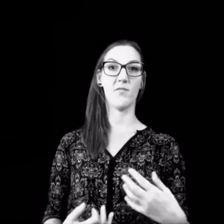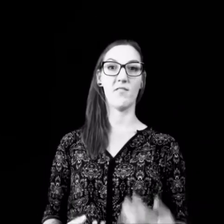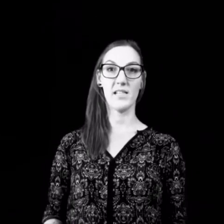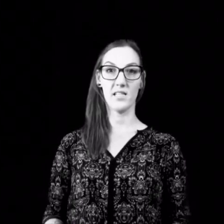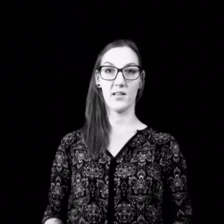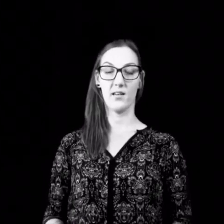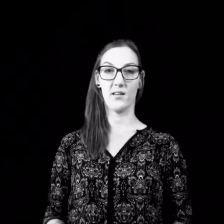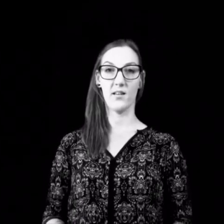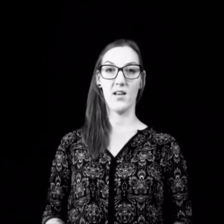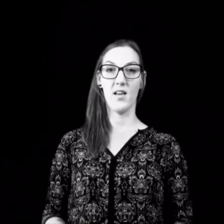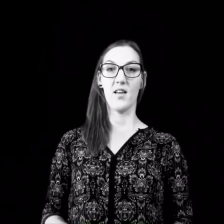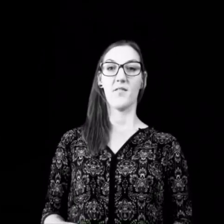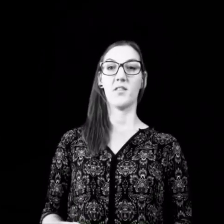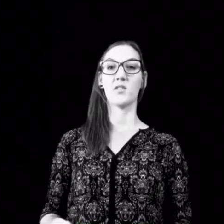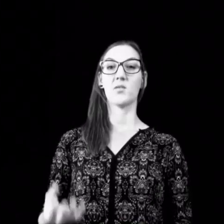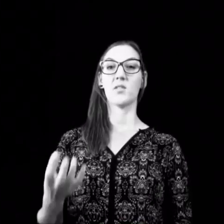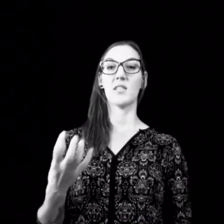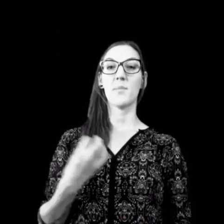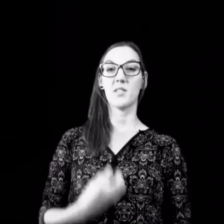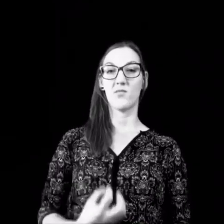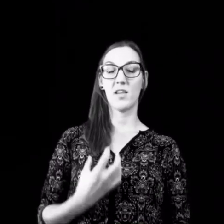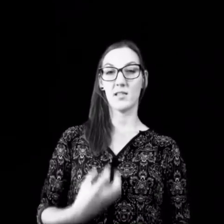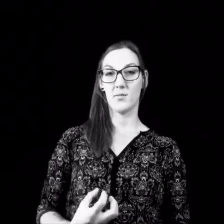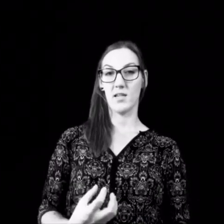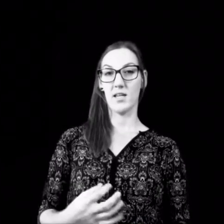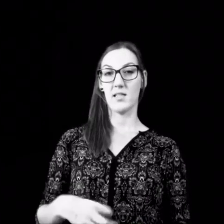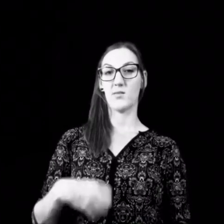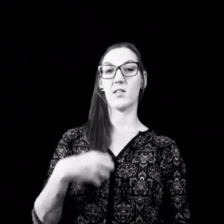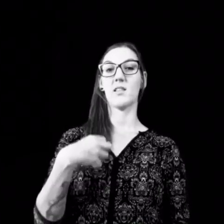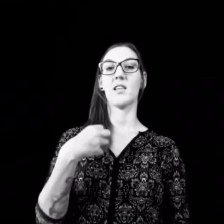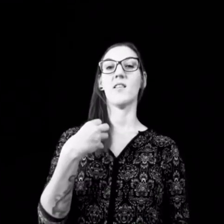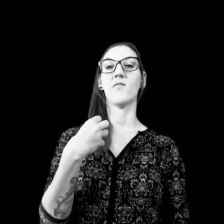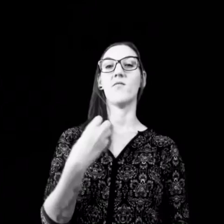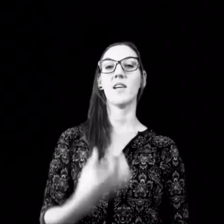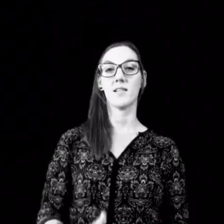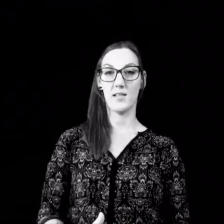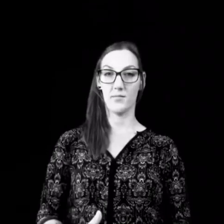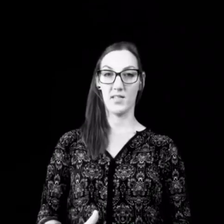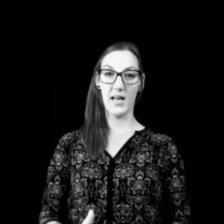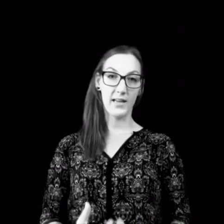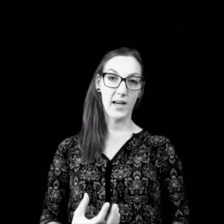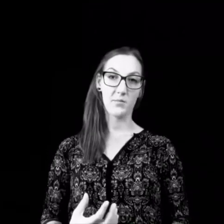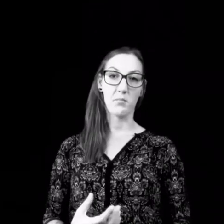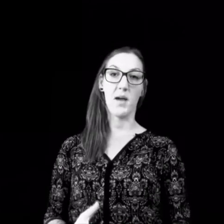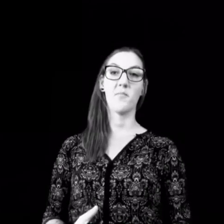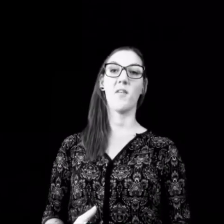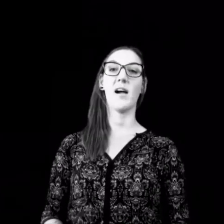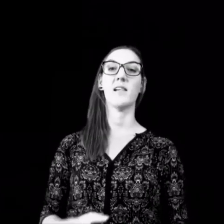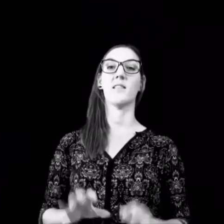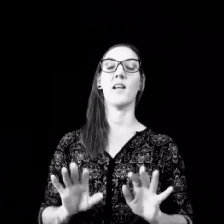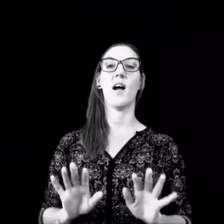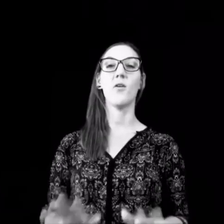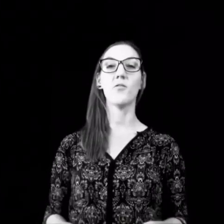bewältigen kann. Wenn ich so eine Selbstwirksamkeit, also dass ich wirksam sein kann mit meinem Verhalten auf